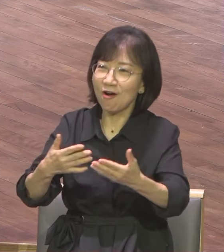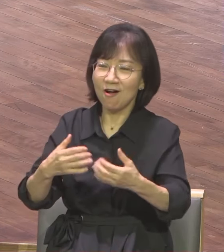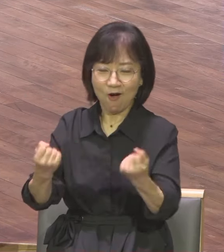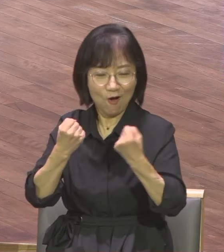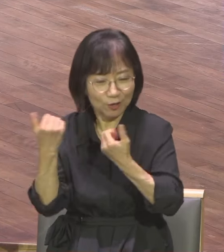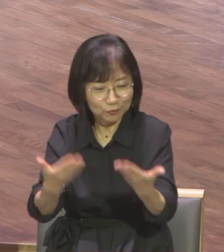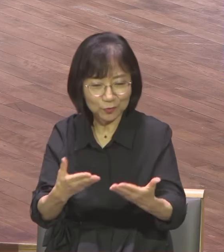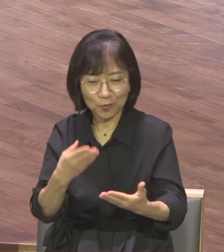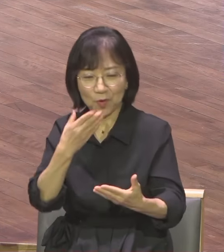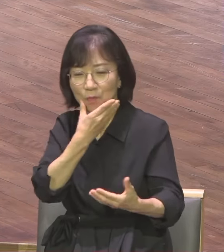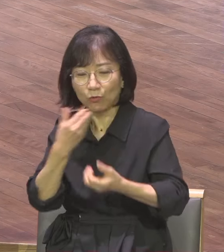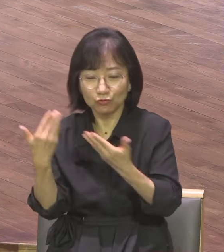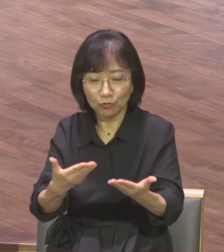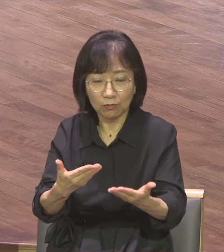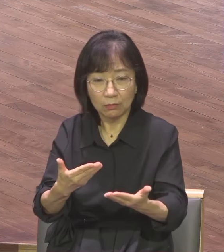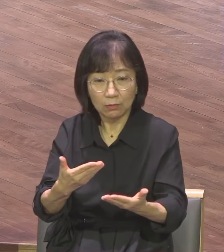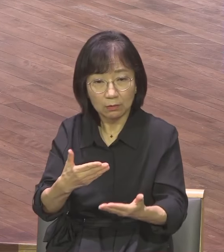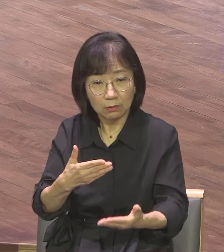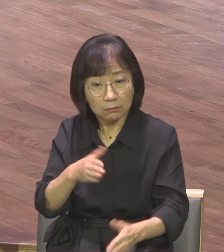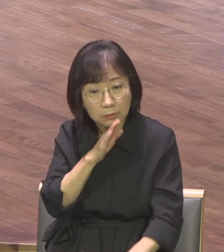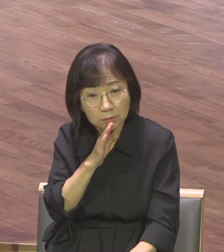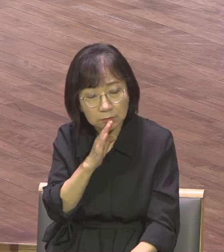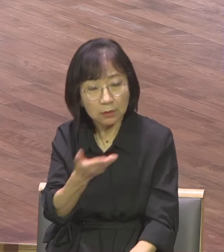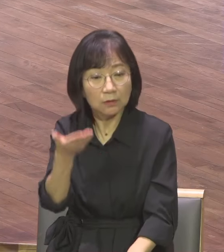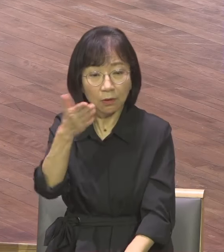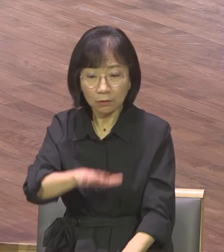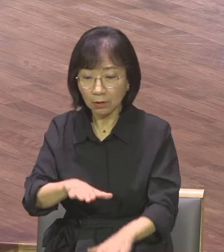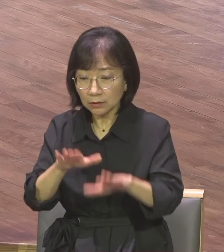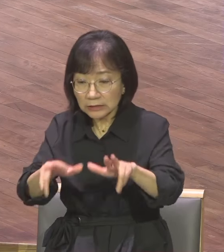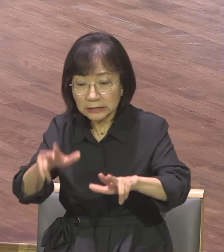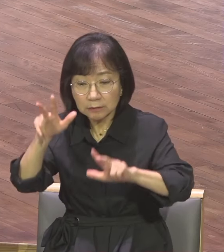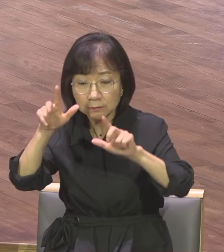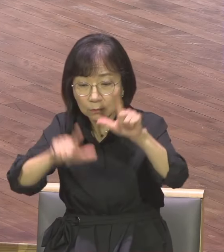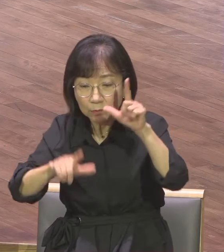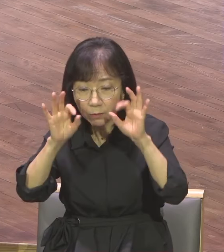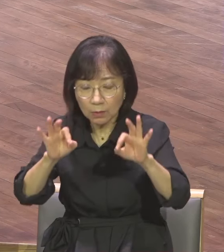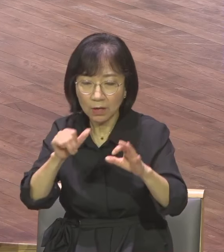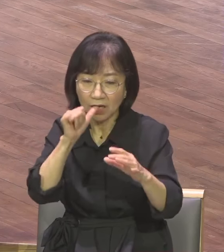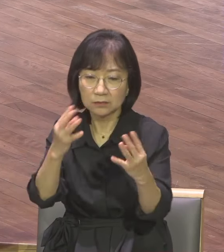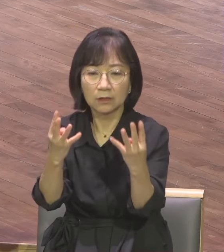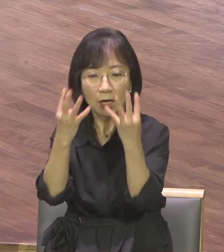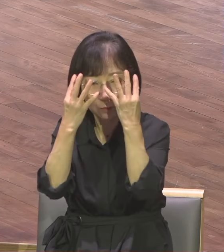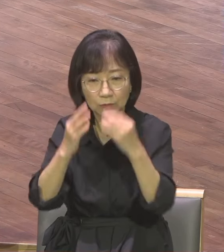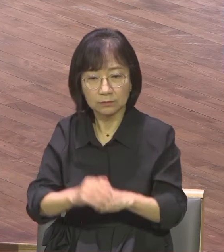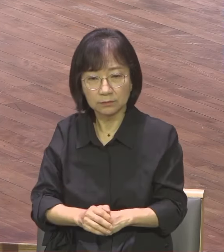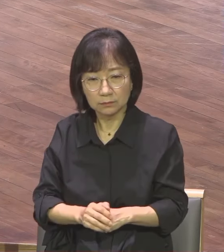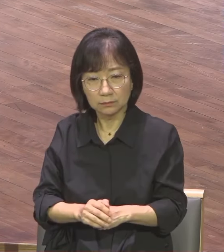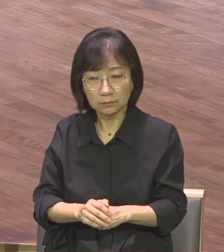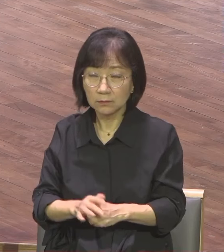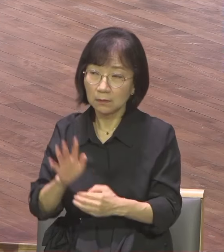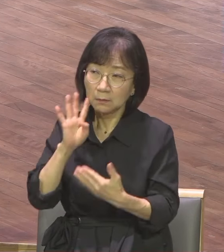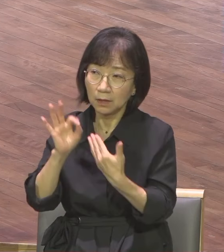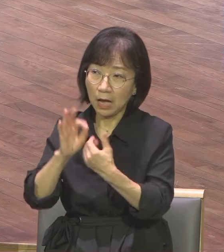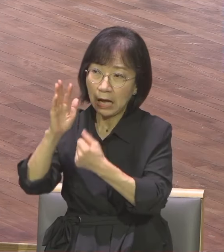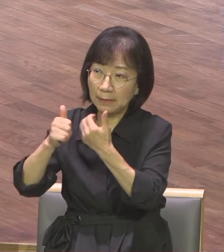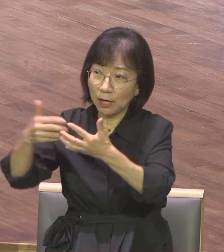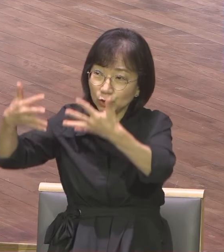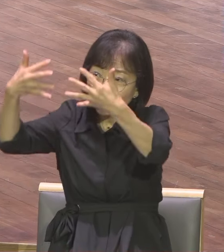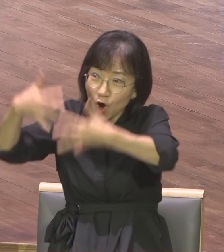지금 바울은 어디 있습니까? 감옥에 있어요 거래라고 하면 당연히 원망하고 불평해야